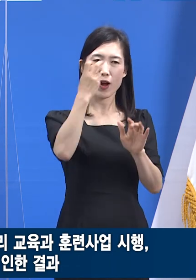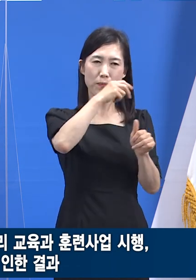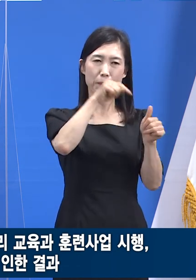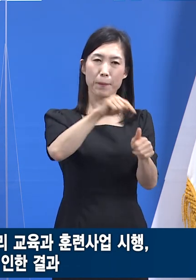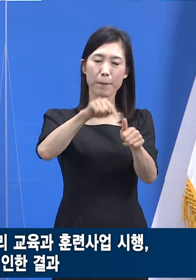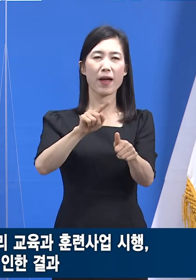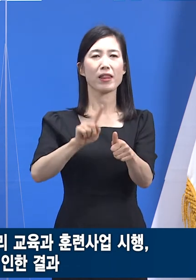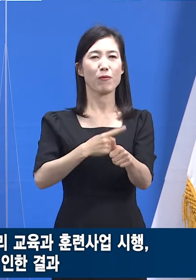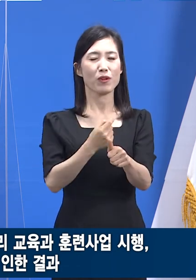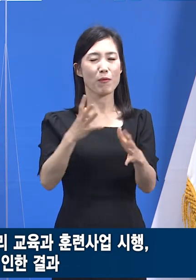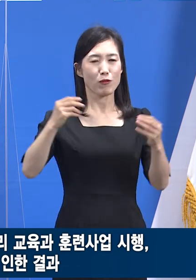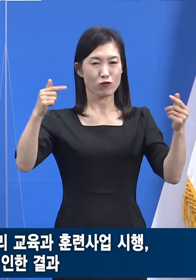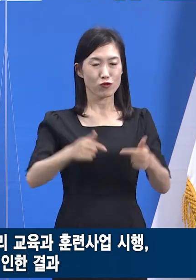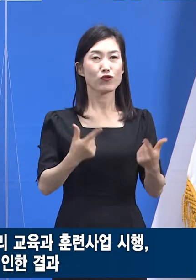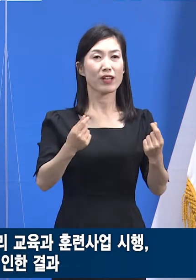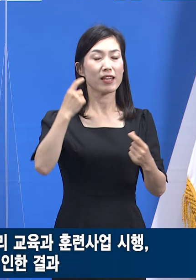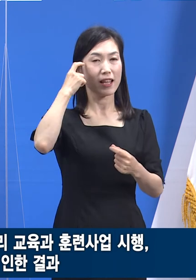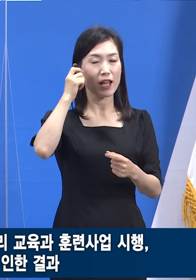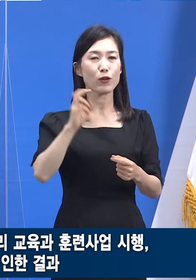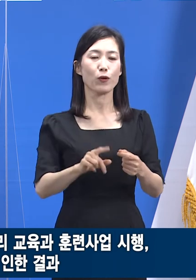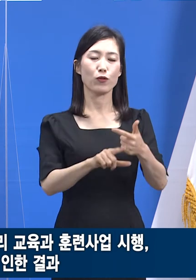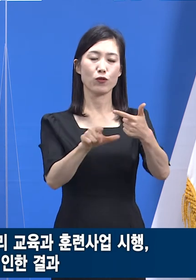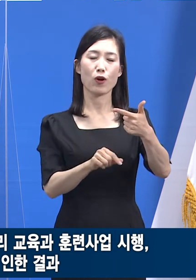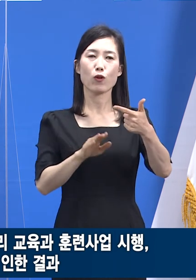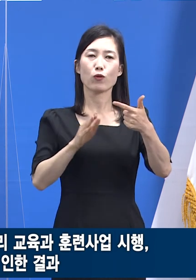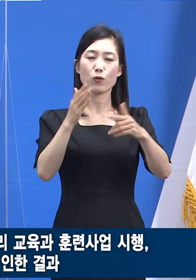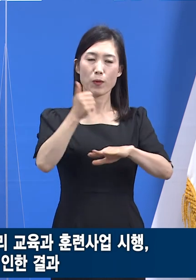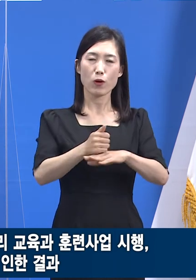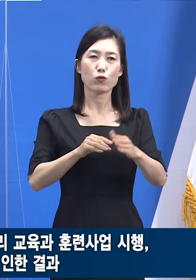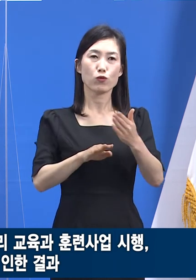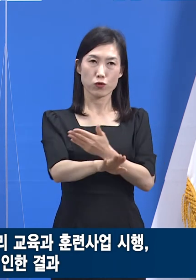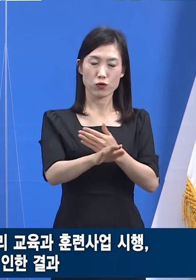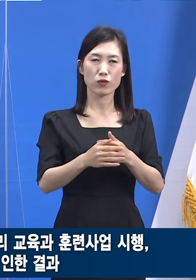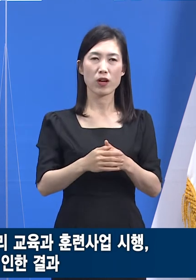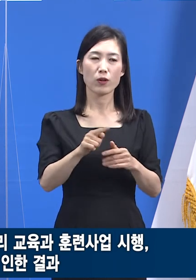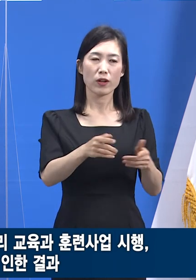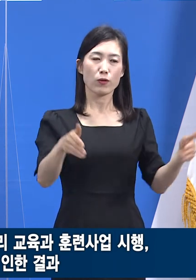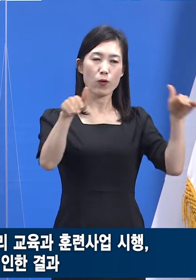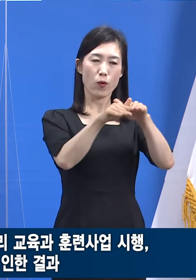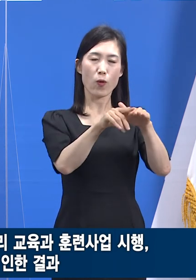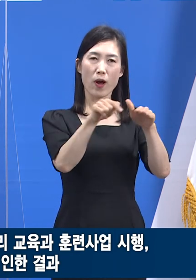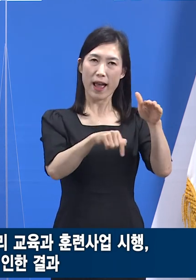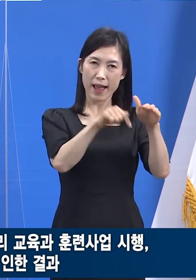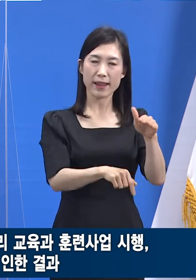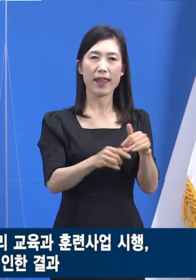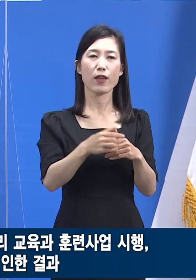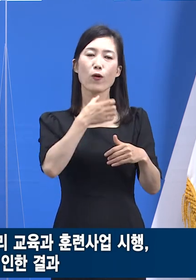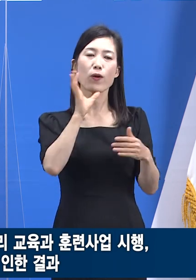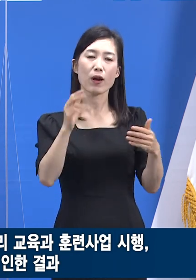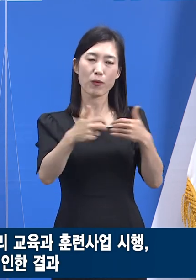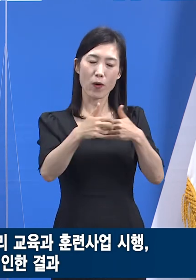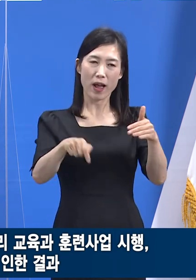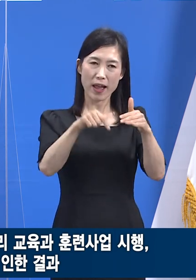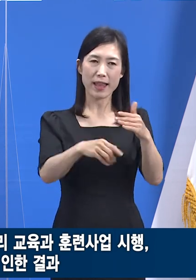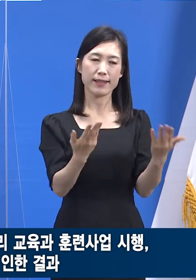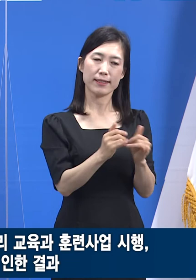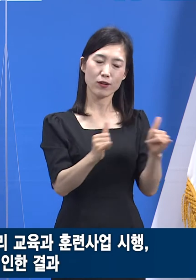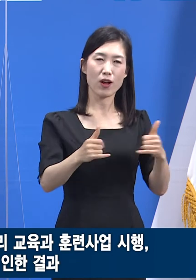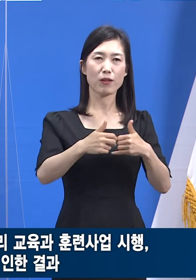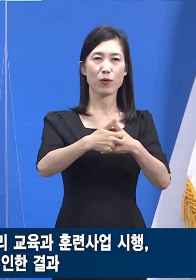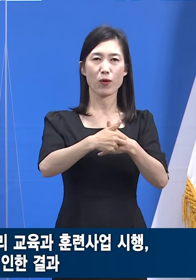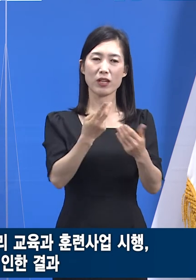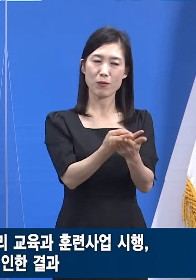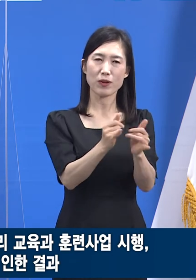되었고 2월 하순 이후 감염 취약시설의 입소자와 종사자들을 최우선순위에 두고 코로나19